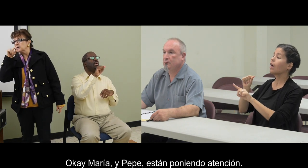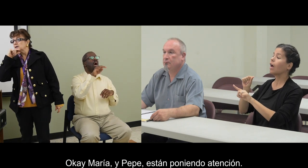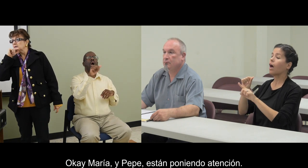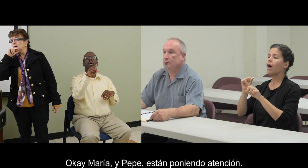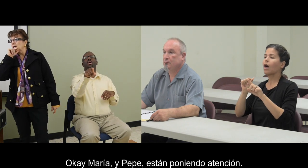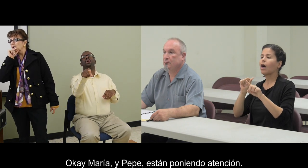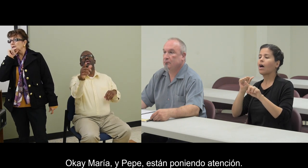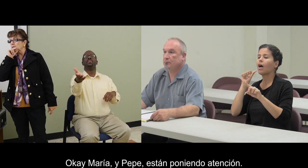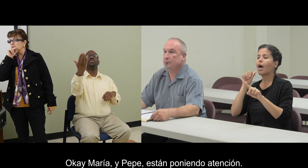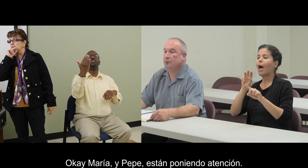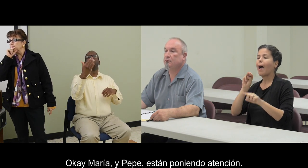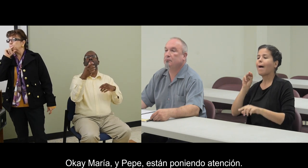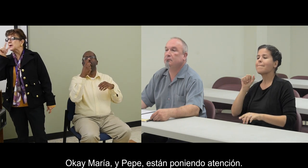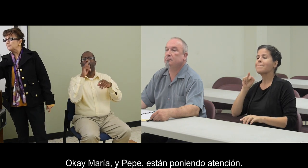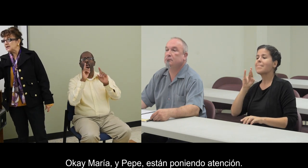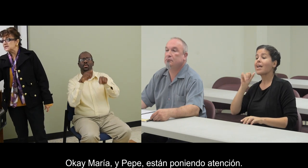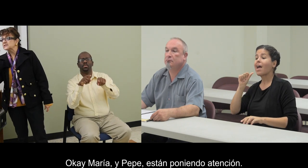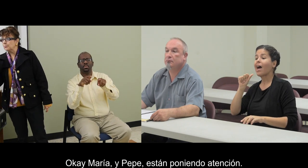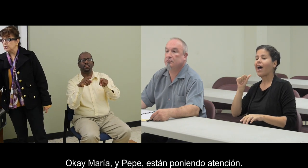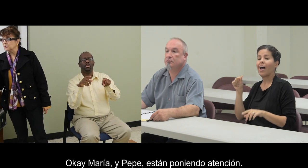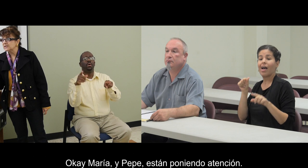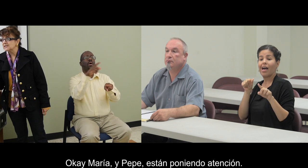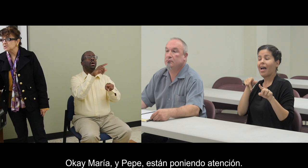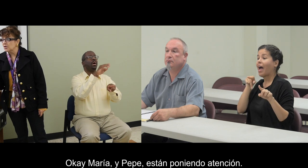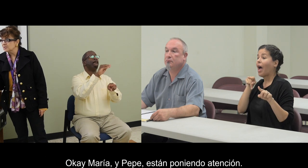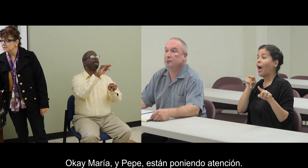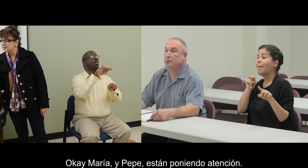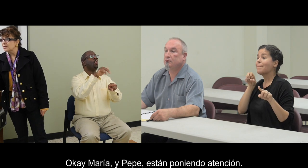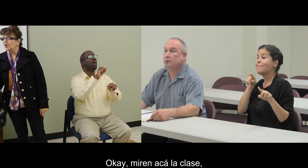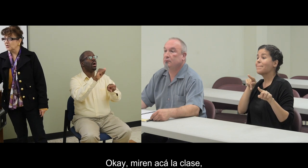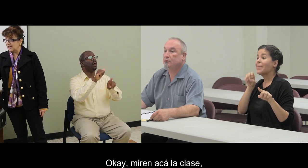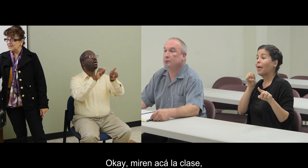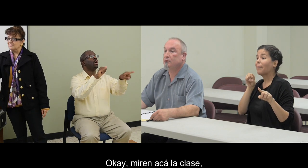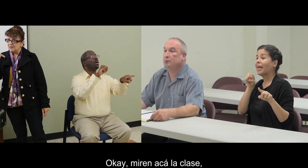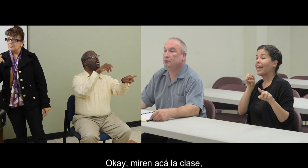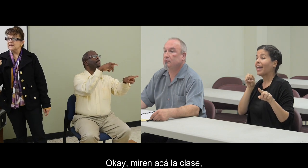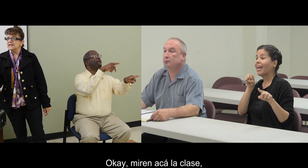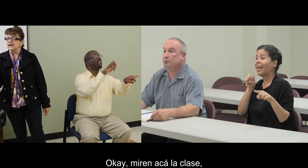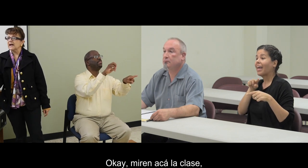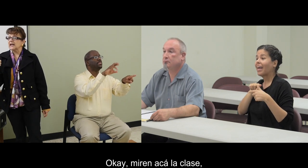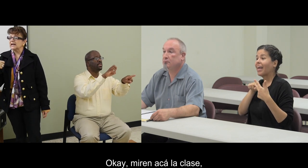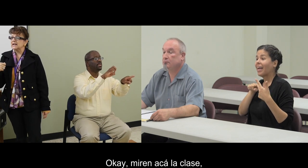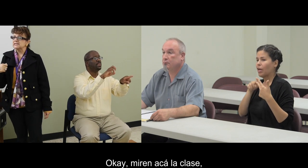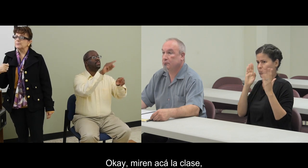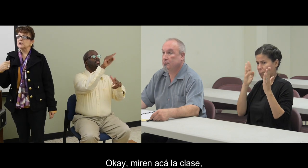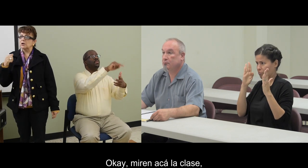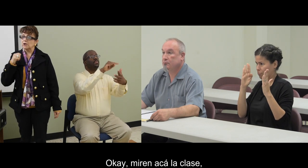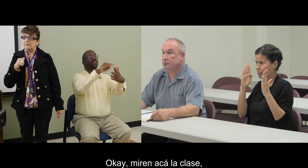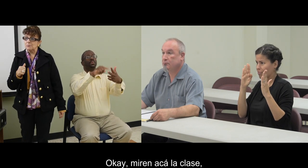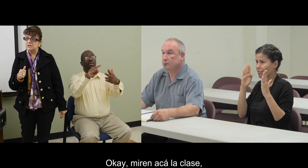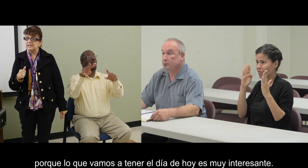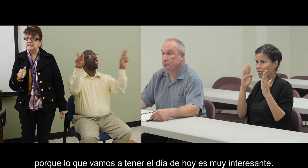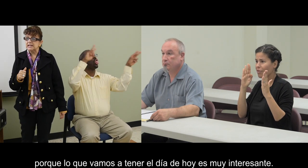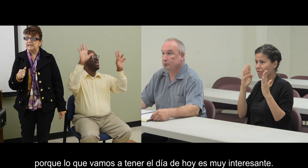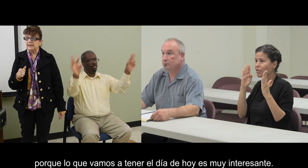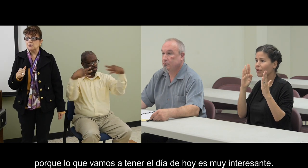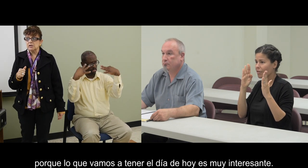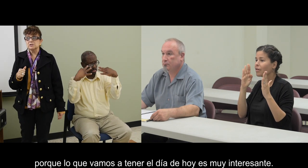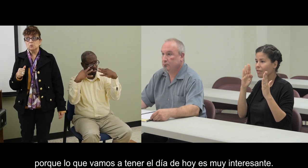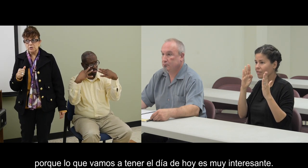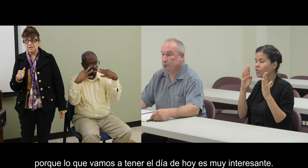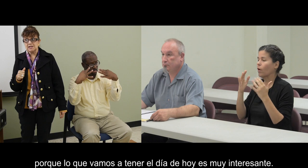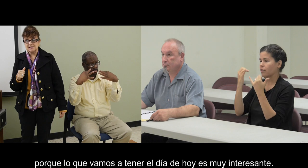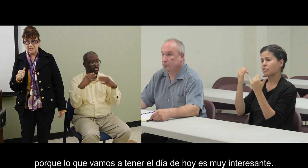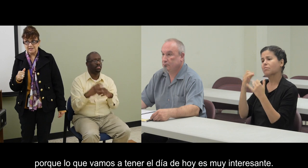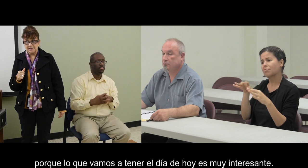María y Pepe, ¿están poniendo atención? Ok, miren acá la clase porque lo que vamos a atender el día